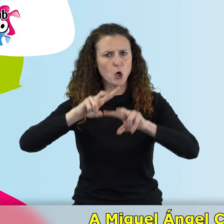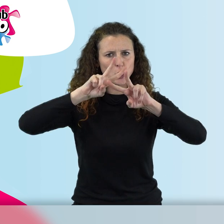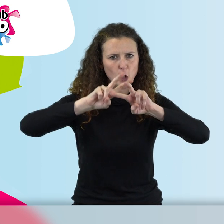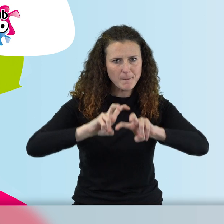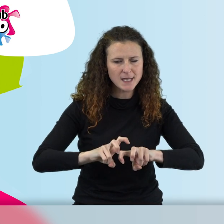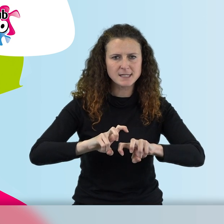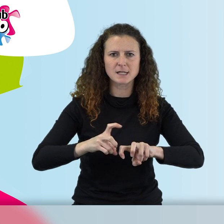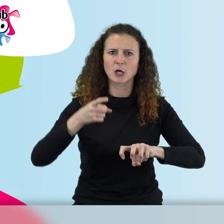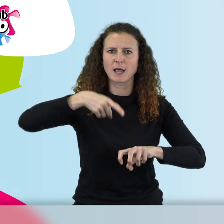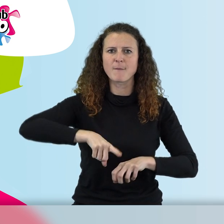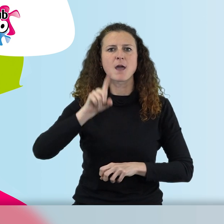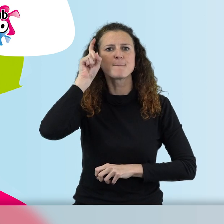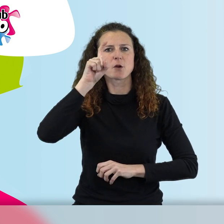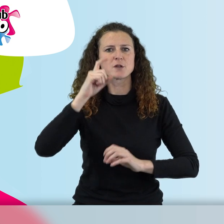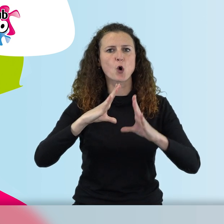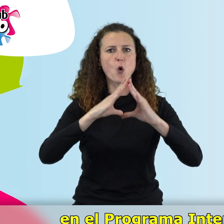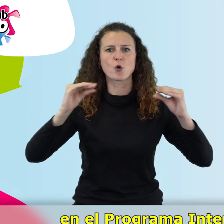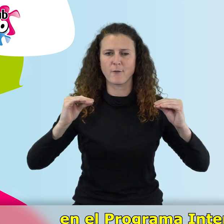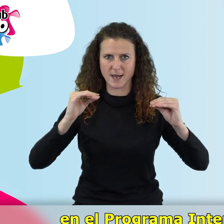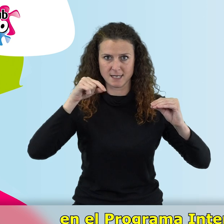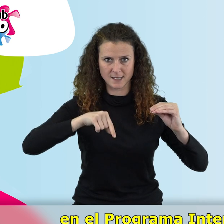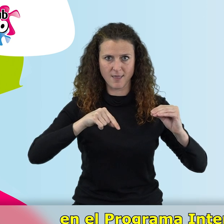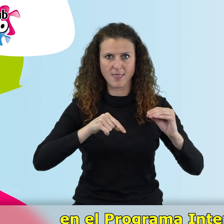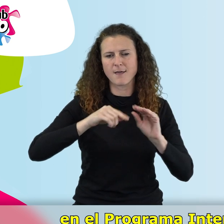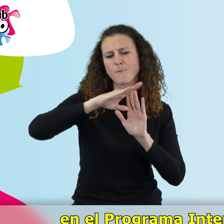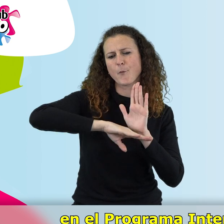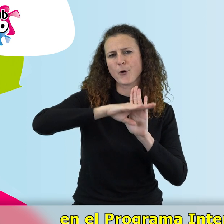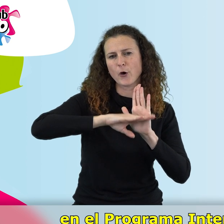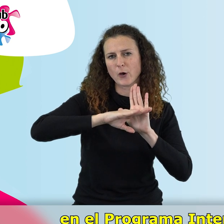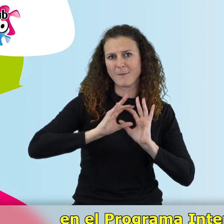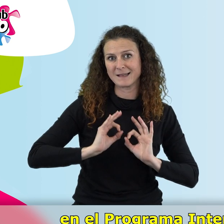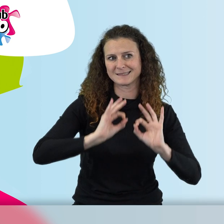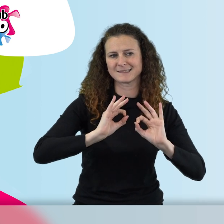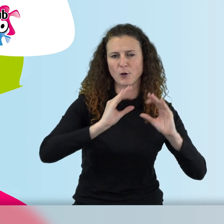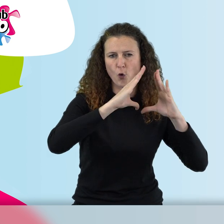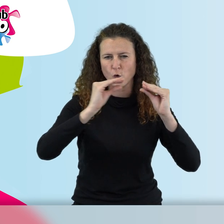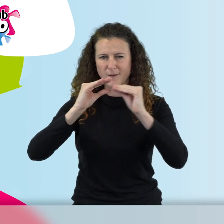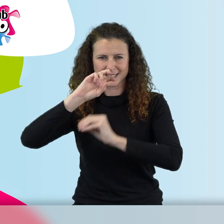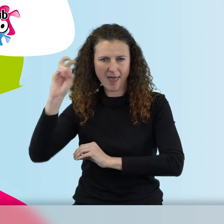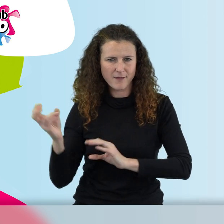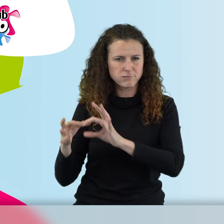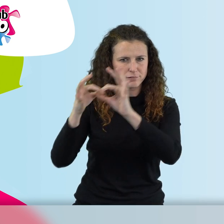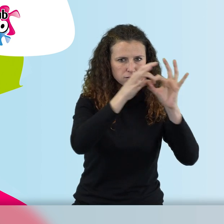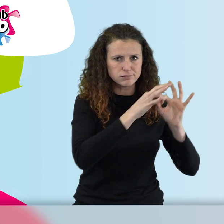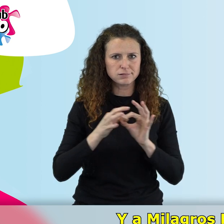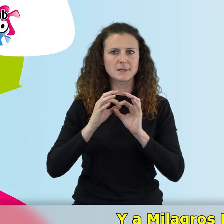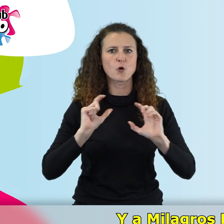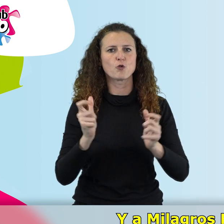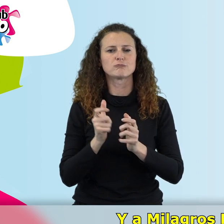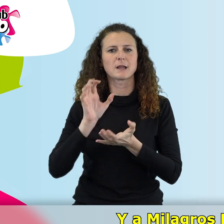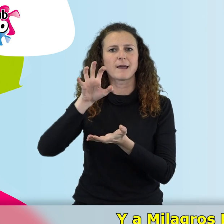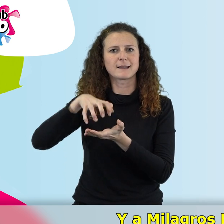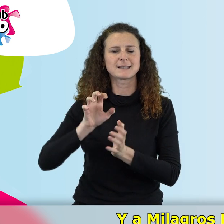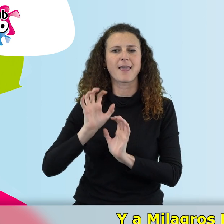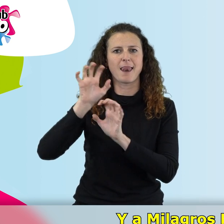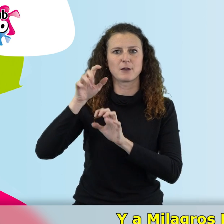investigador y profesor de la Universidad en el Programa Interuniversitario de la Experiencia de la Junta de Castilla y León. Y a